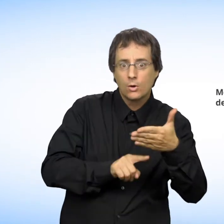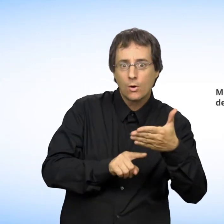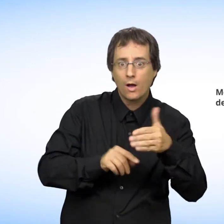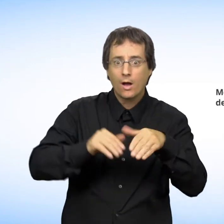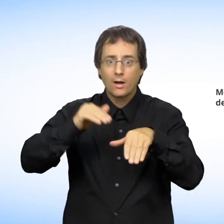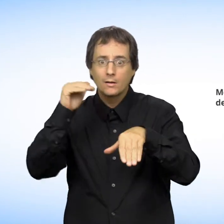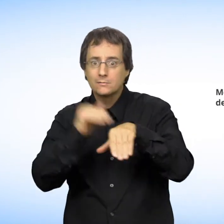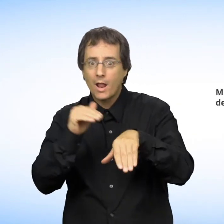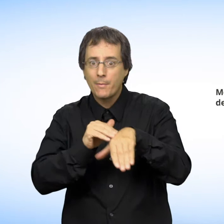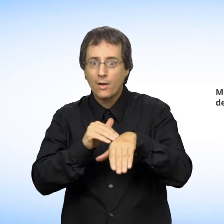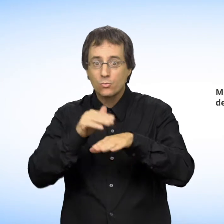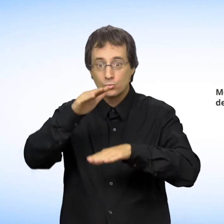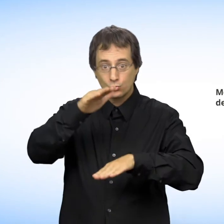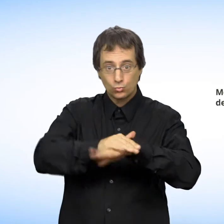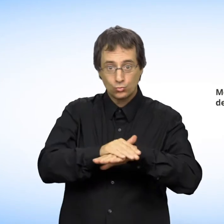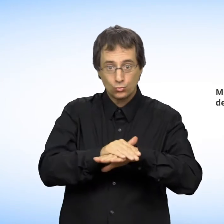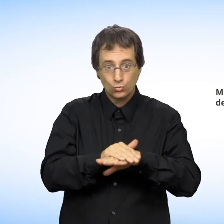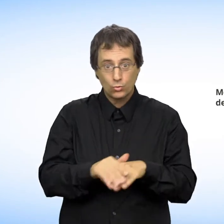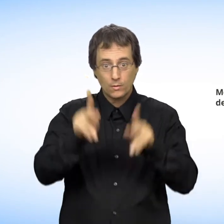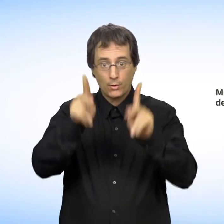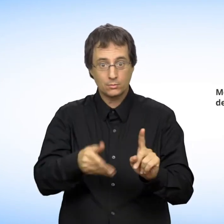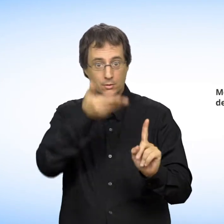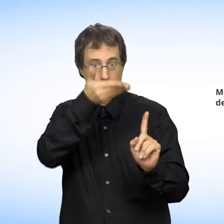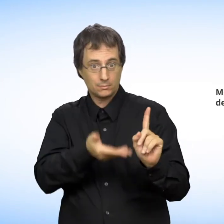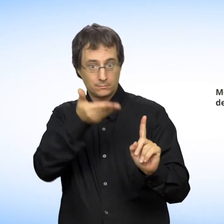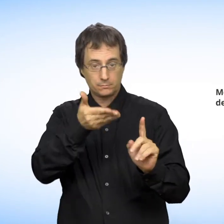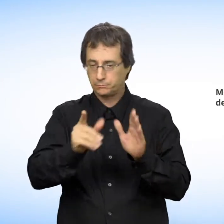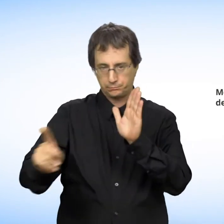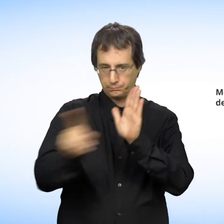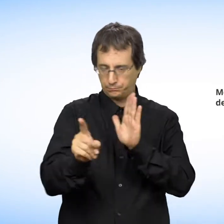L'État civil est un motif interdit de discrimination et de harcèlement.